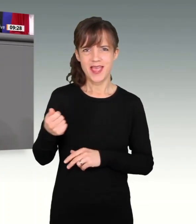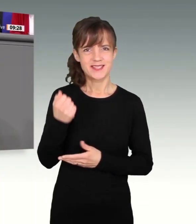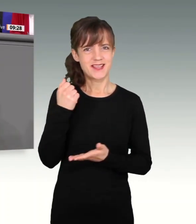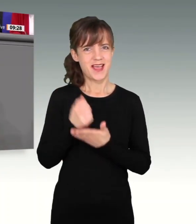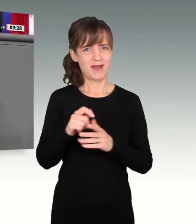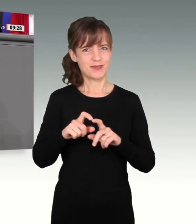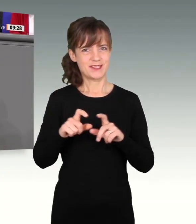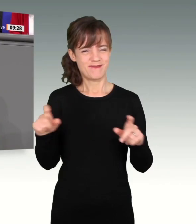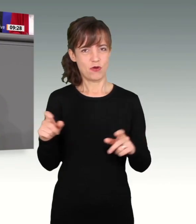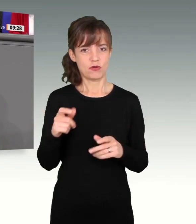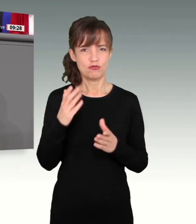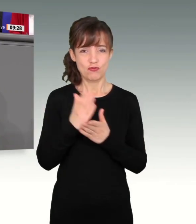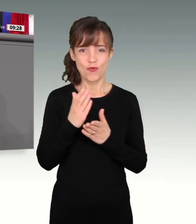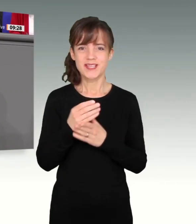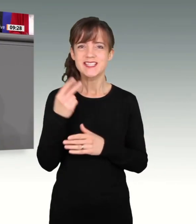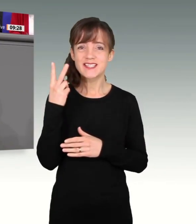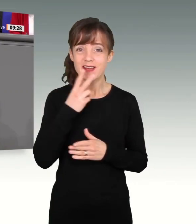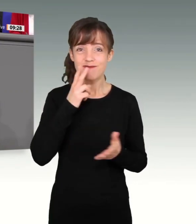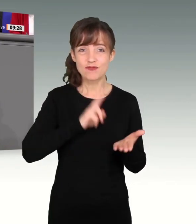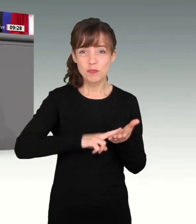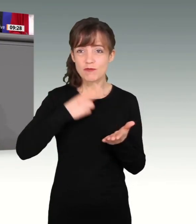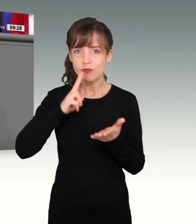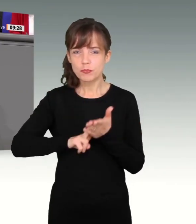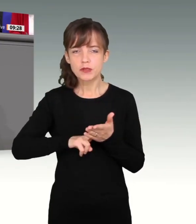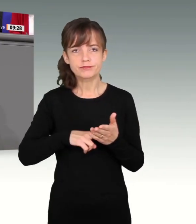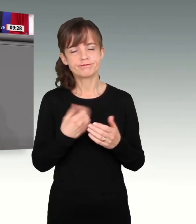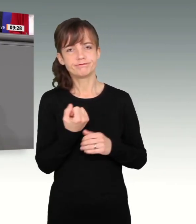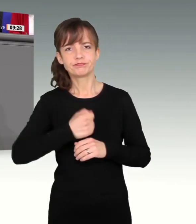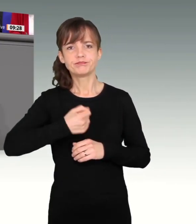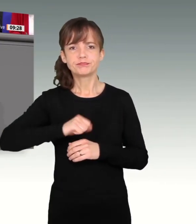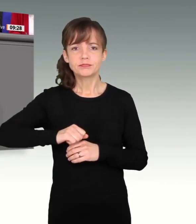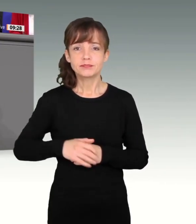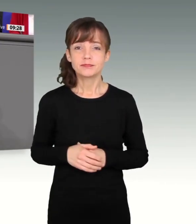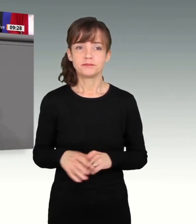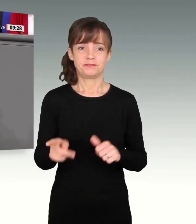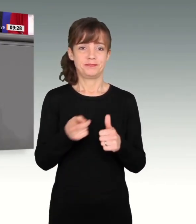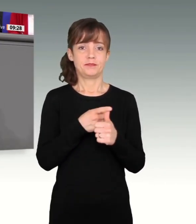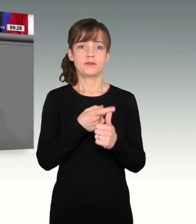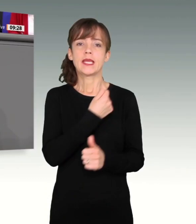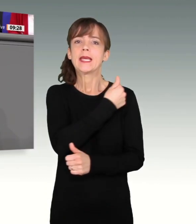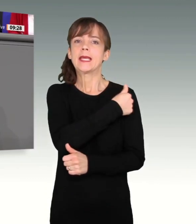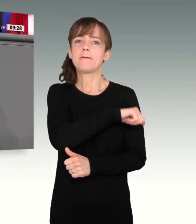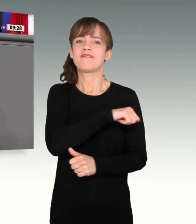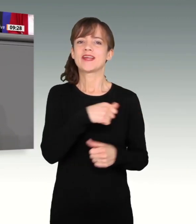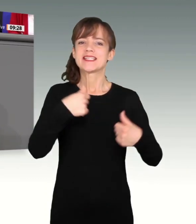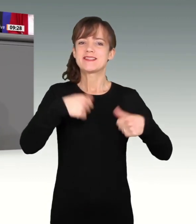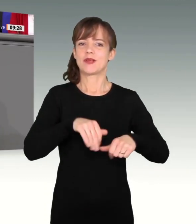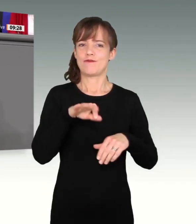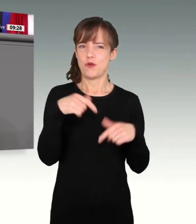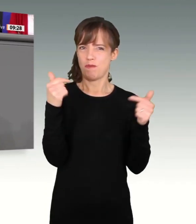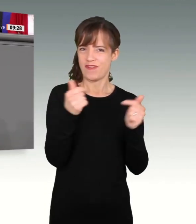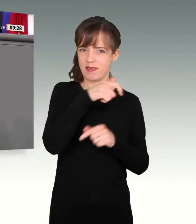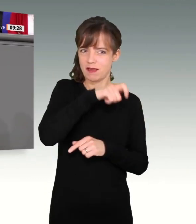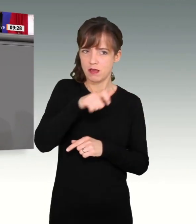-Wahlkampfversprechen zu brechen. Zunächst mit dem Impfzwang für Pfleger, den Erhalt eines elementaren Grund und Freiheitsrechts der Menschen